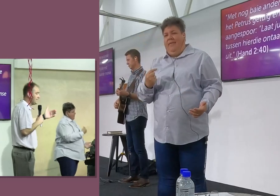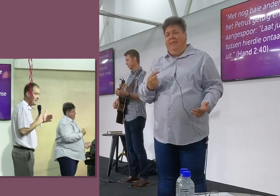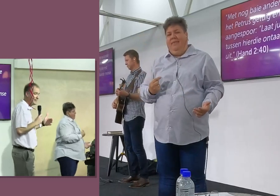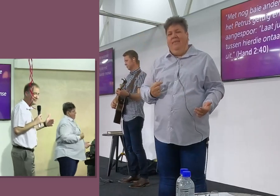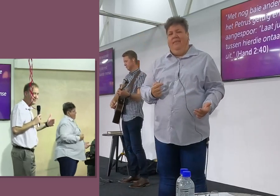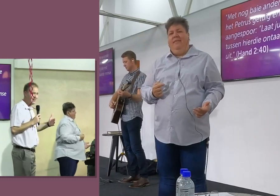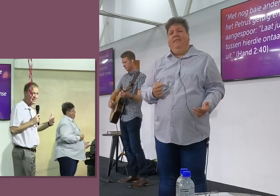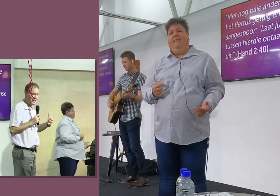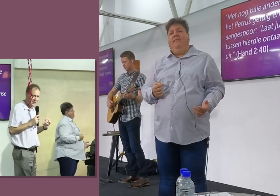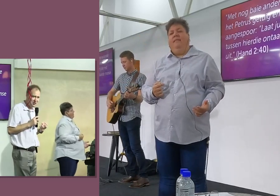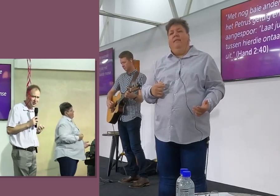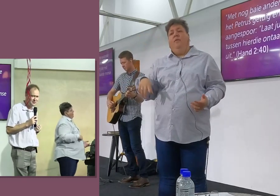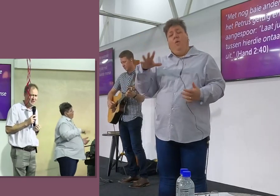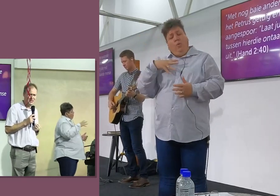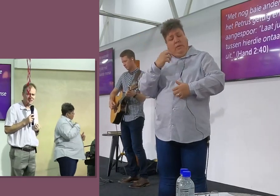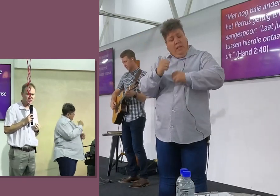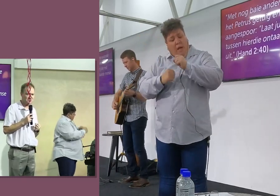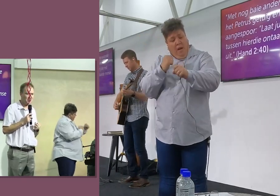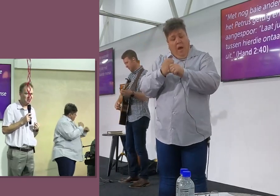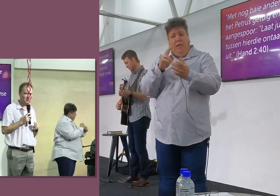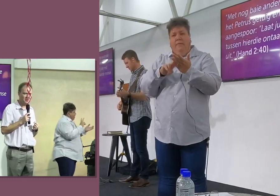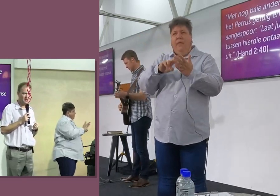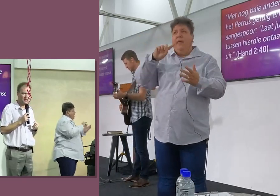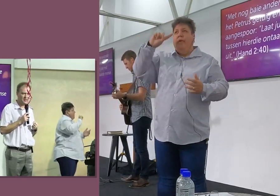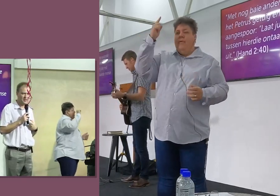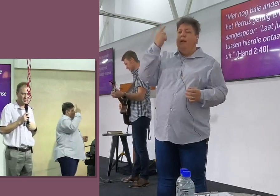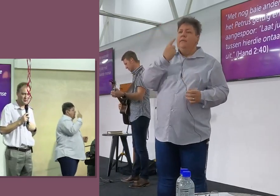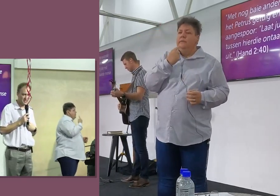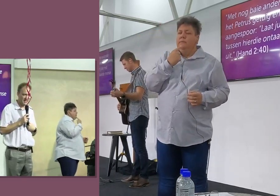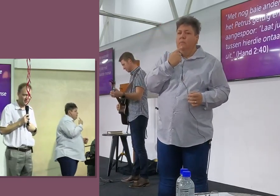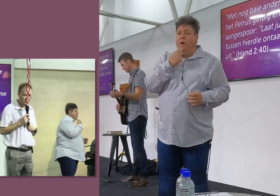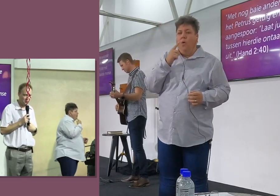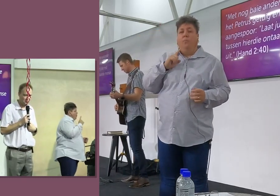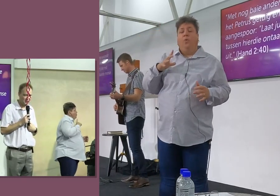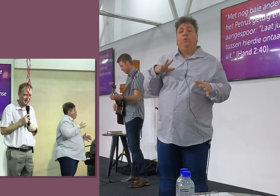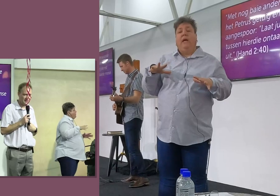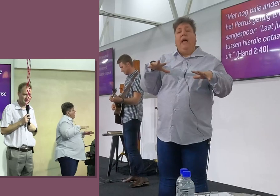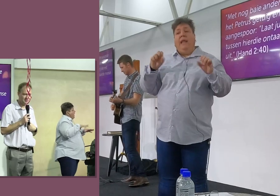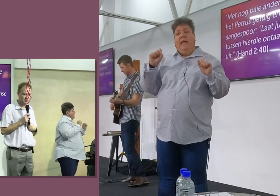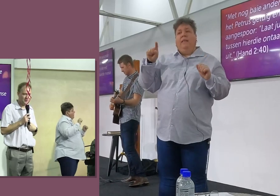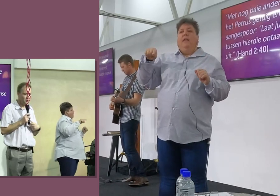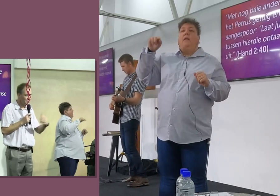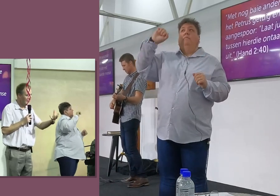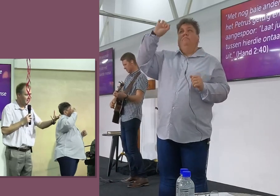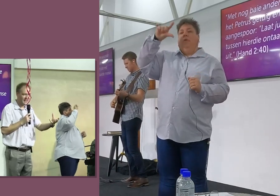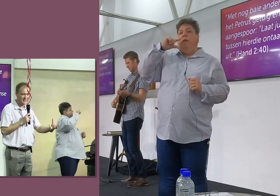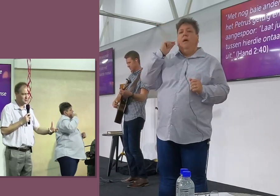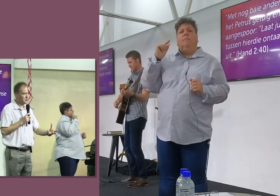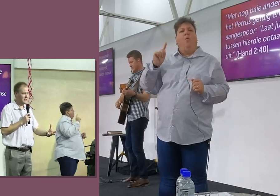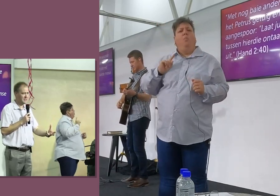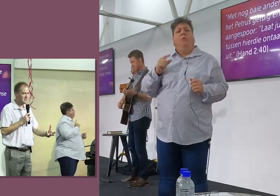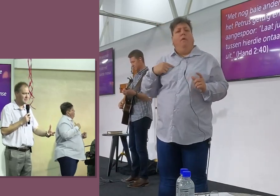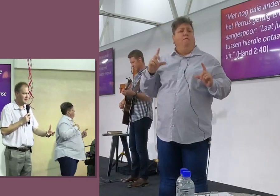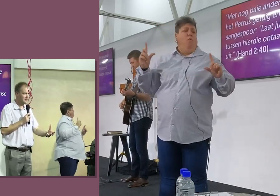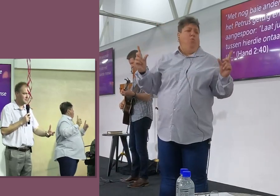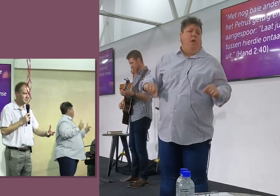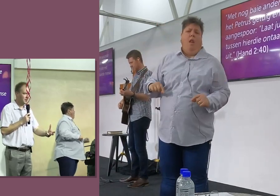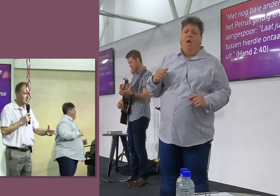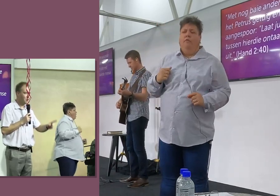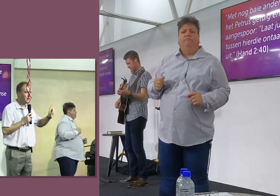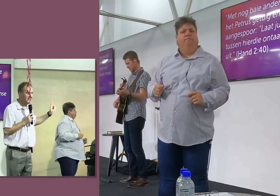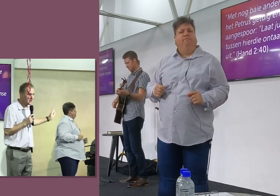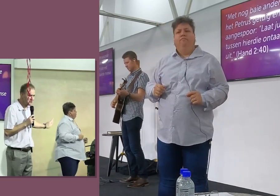Ek en jy het nie die genade van die Heer gesmaak en ons is gereed op grond van dit. Nie omdat ek en jy iets wonderlik is nie,